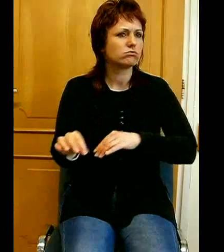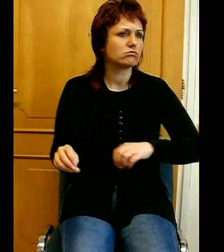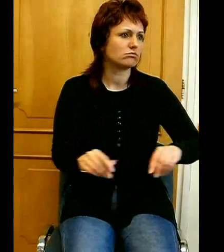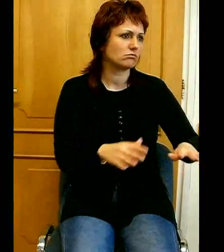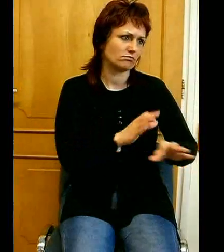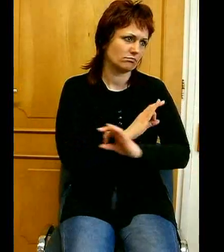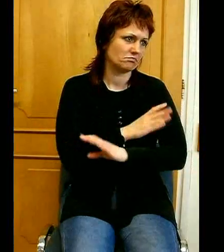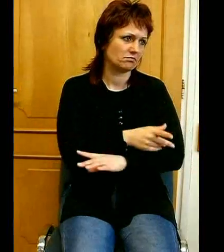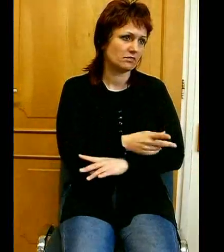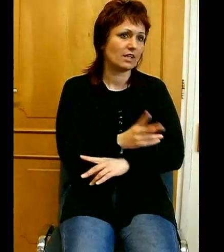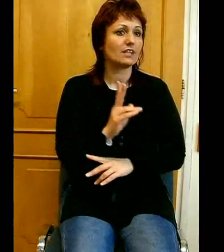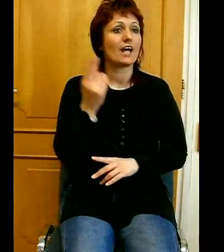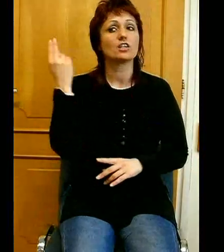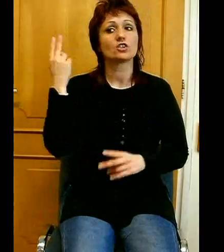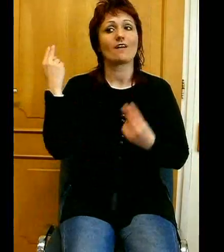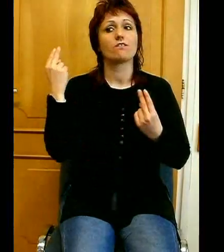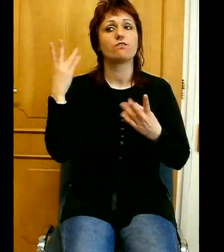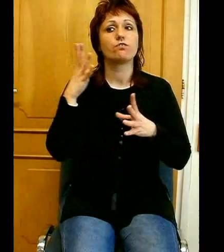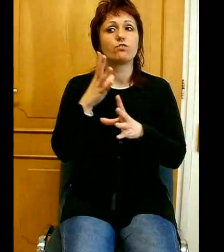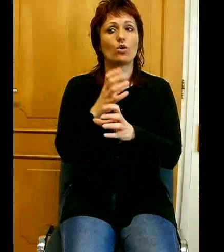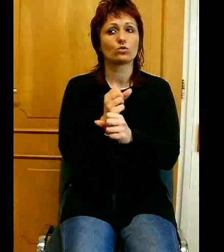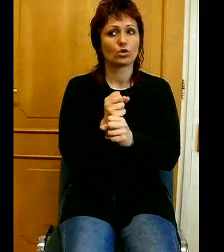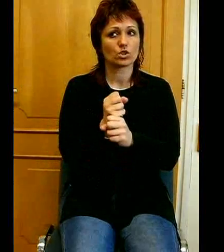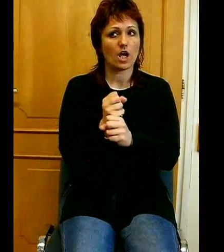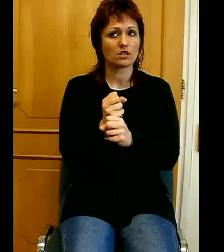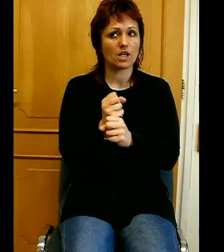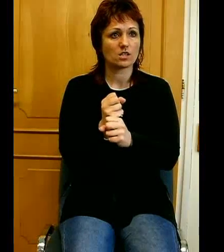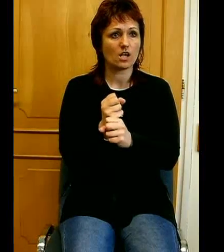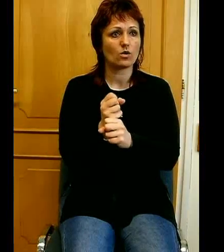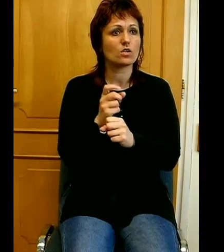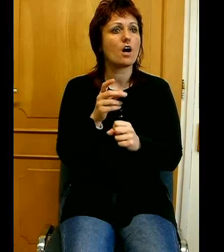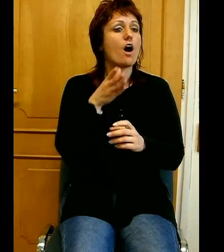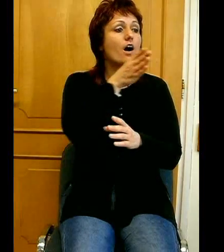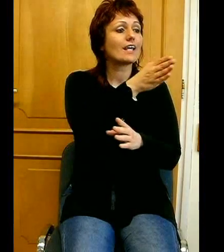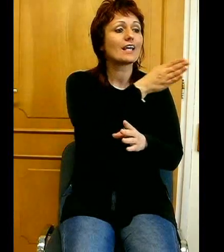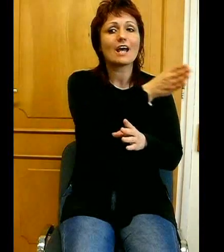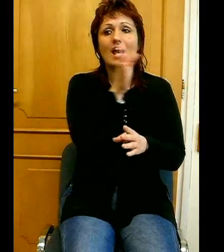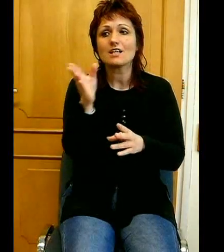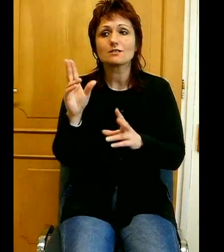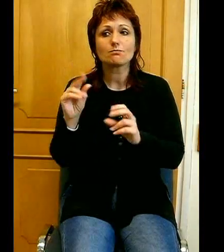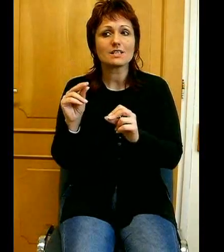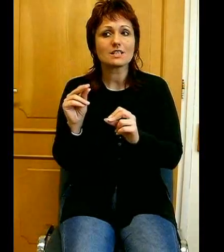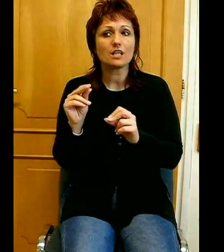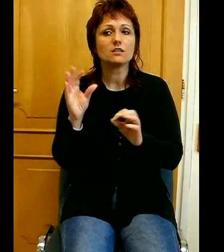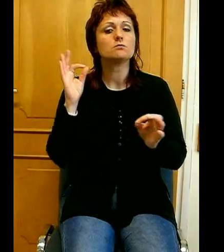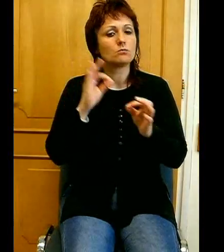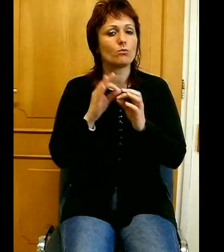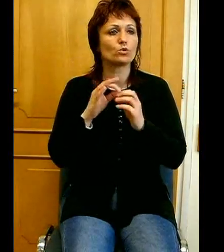fontosnak tartja, hogy azok, akikhez beszél, pontosan tudják, hogy honnan jönnek,